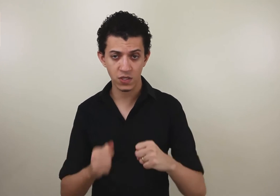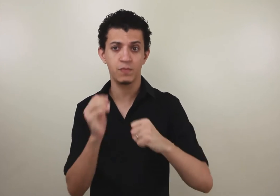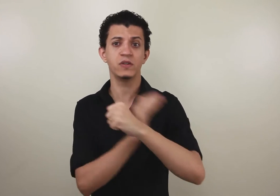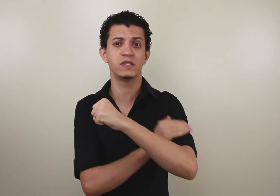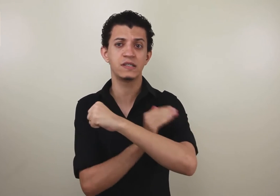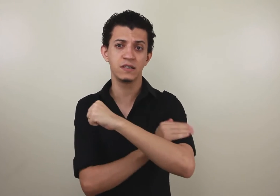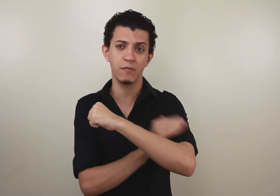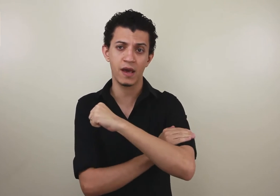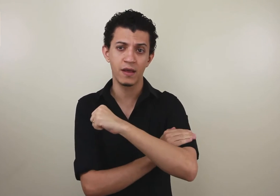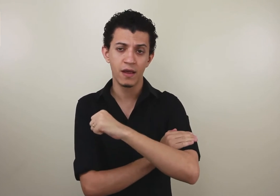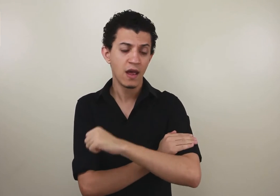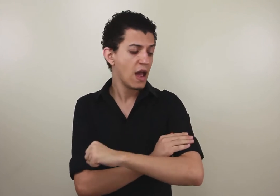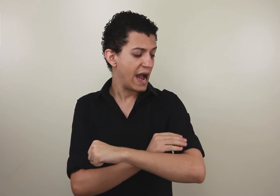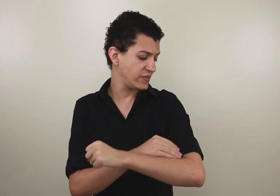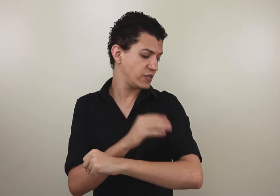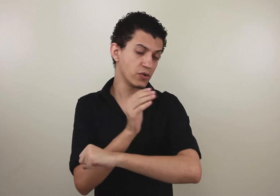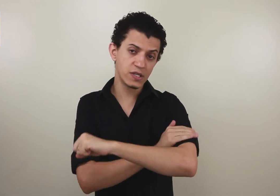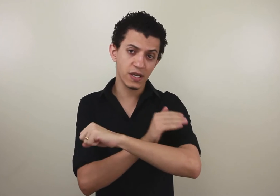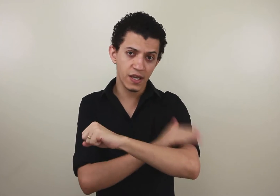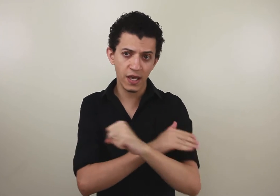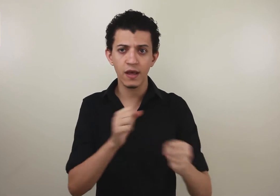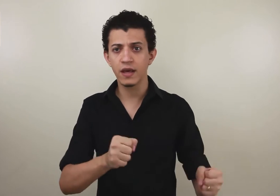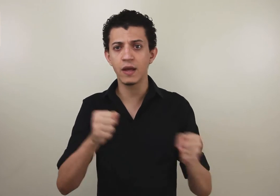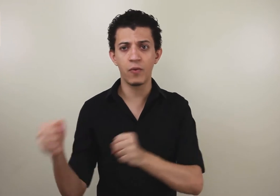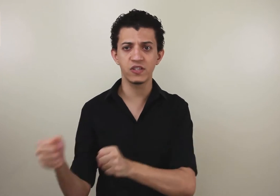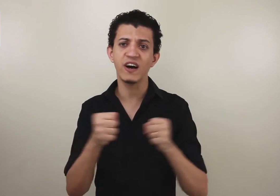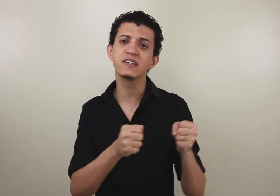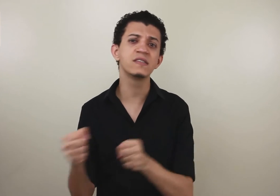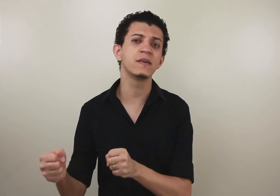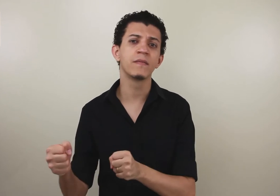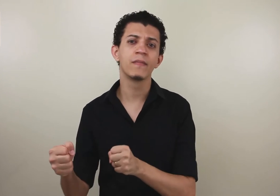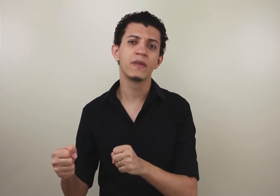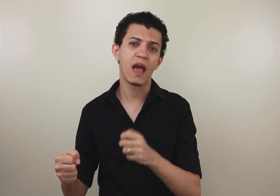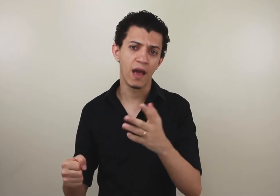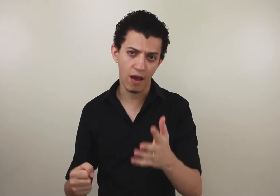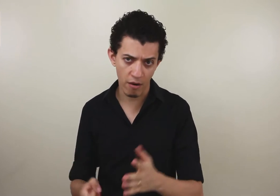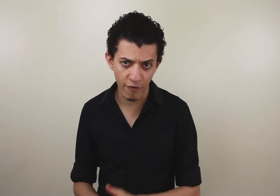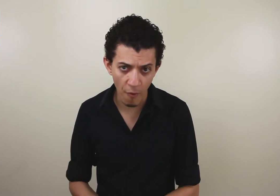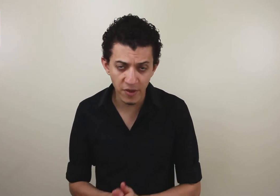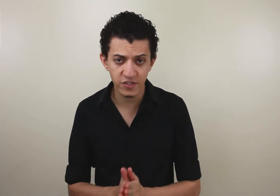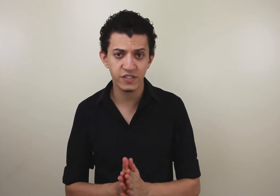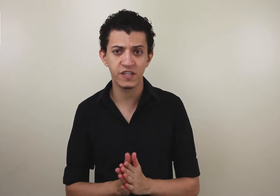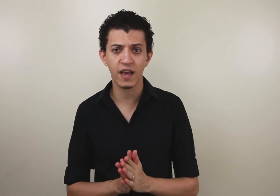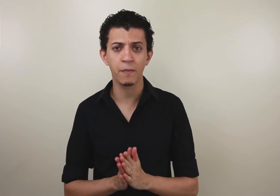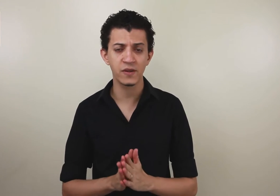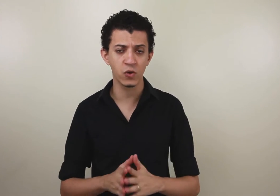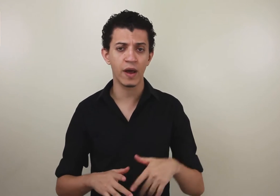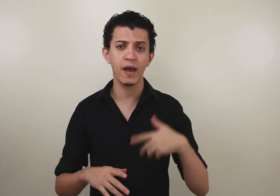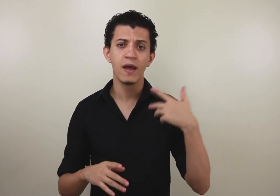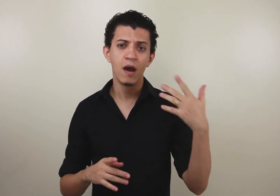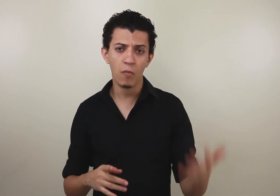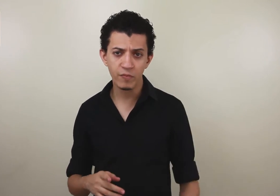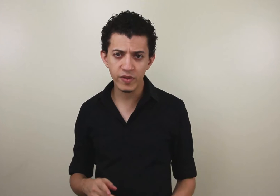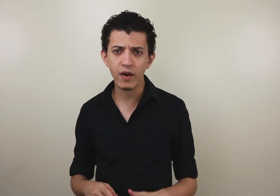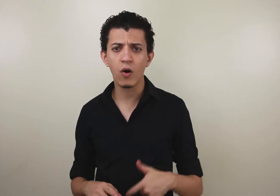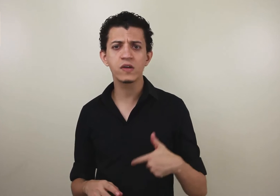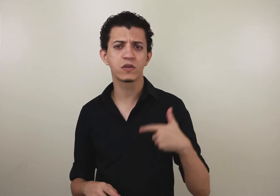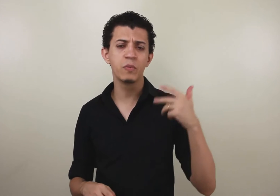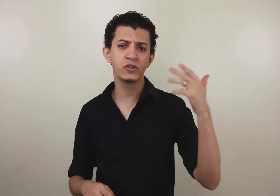quanto você pode dizer assim também. Às vezes você usa isso aqui e depois faz assim. É uma forma de dizer que a pessoa é muito poderosa, que uma